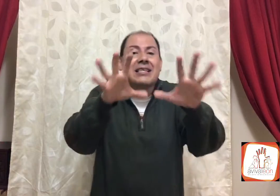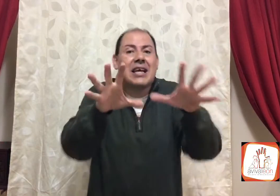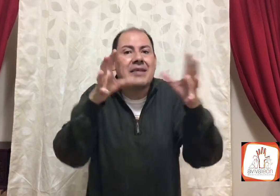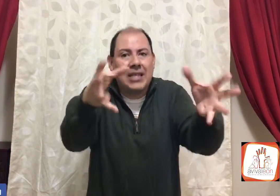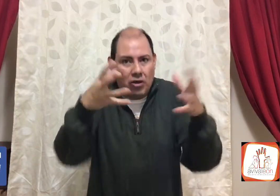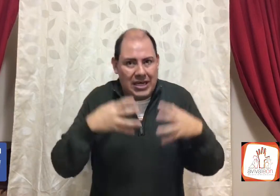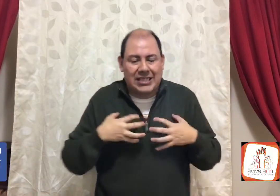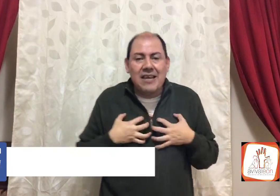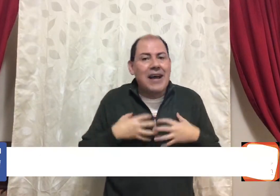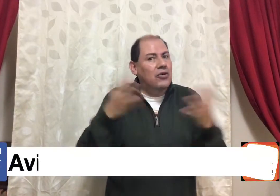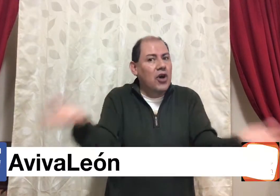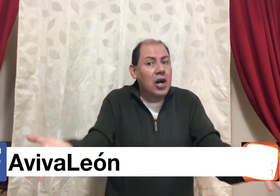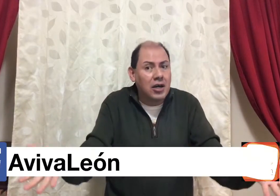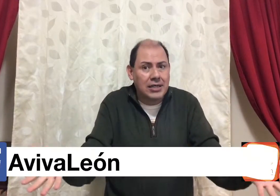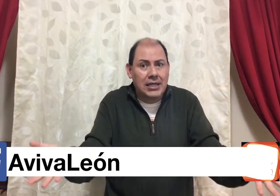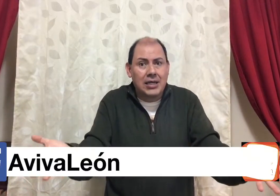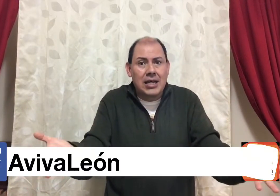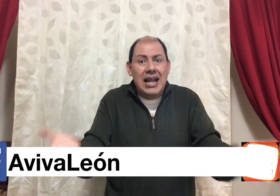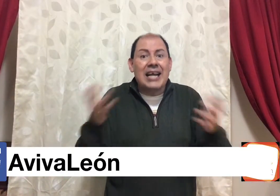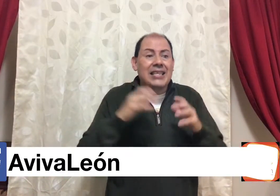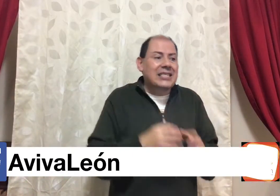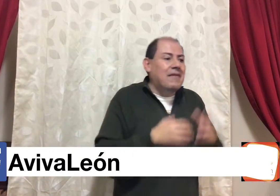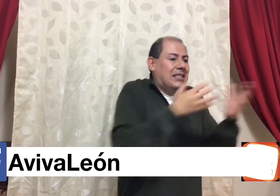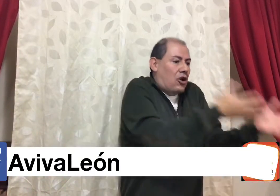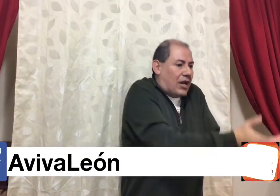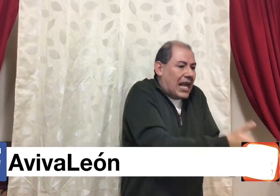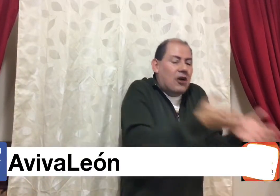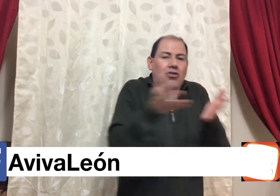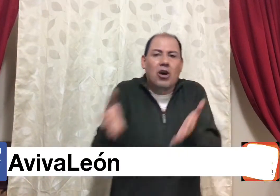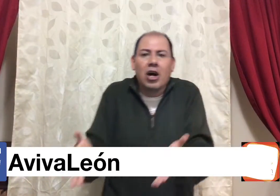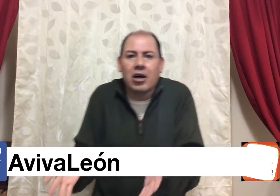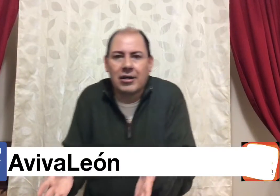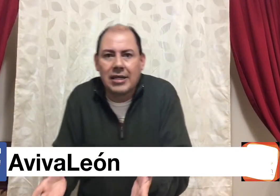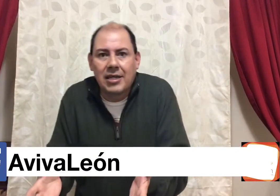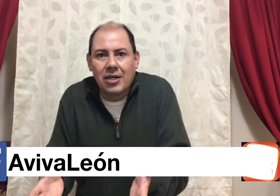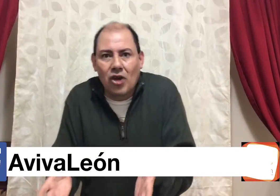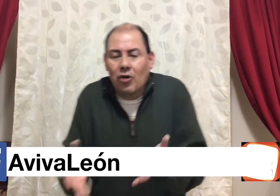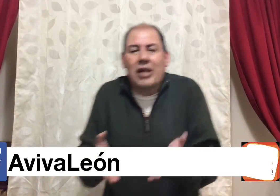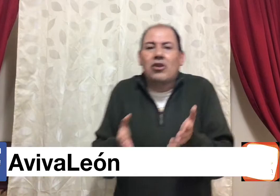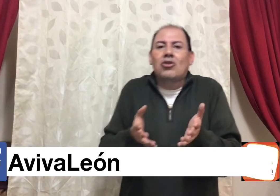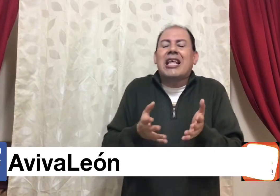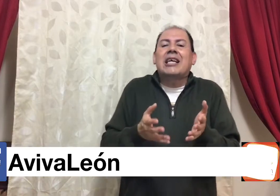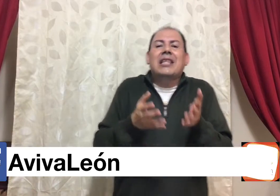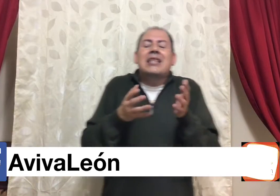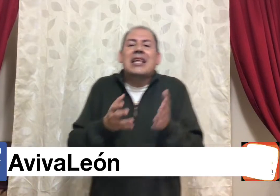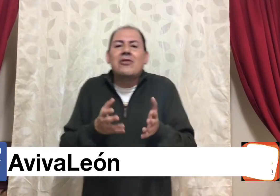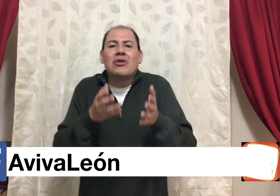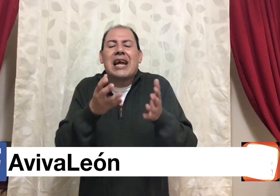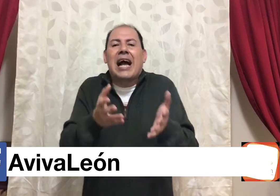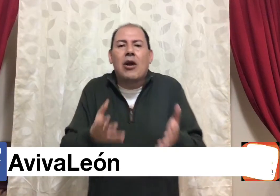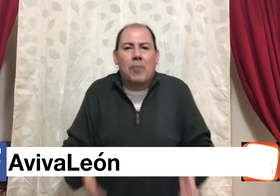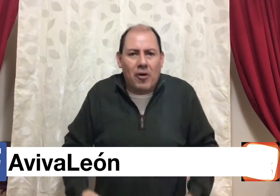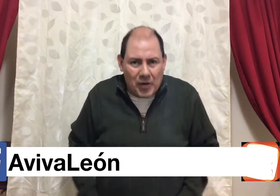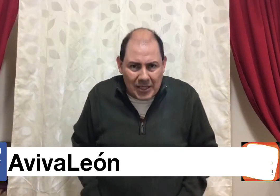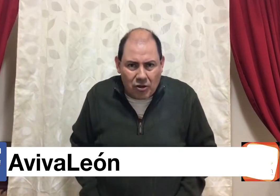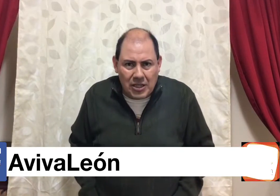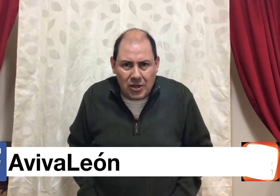sabe si lo recibe o no, la gente sabe si lo cree o no, no, cuando tú te dan un regalo, ¿a poco pones condiciones?